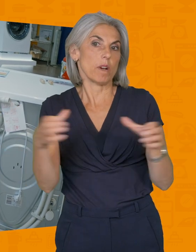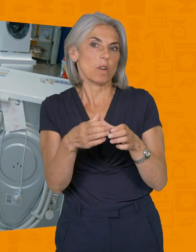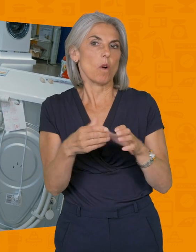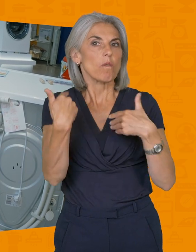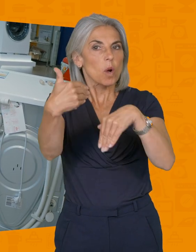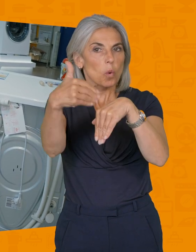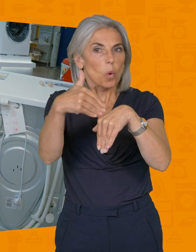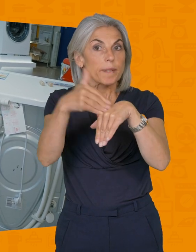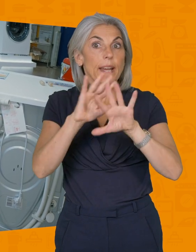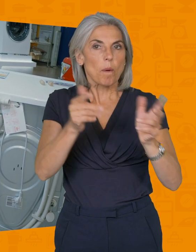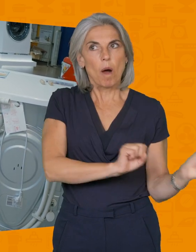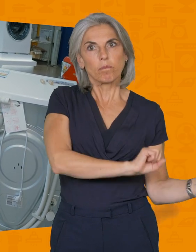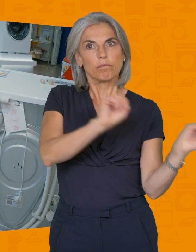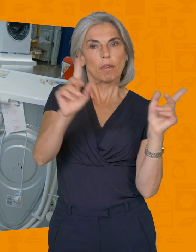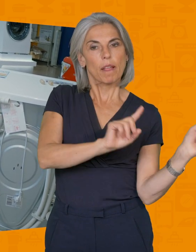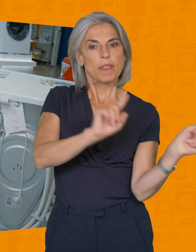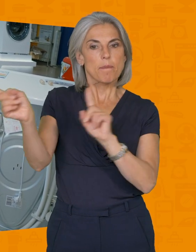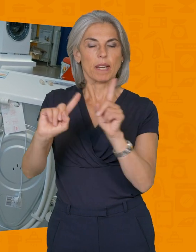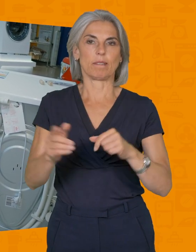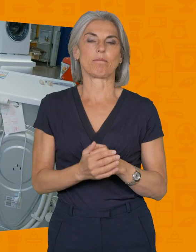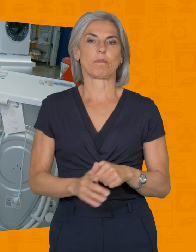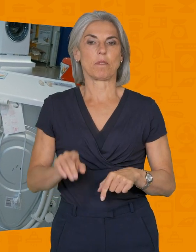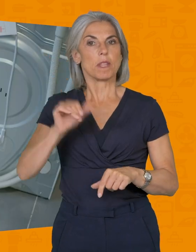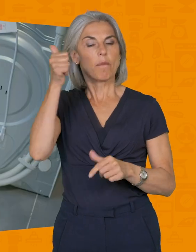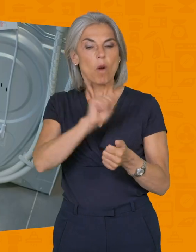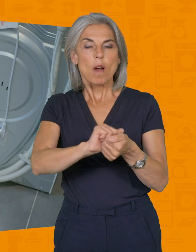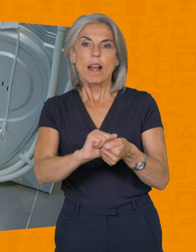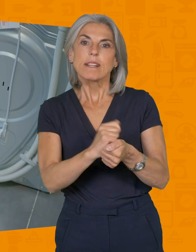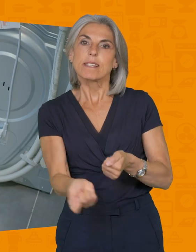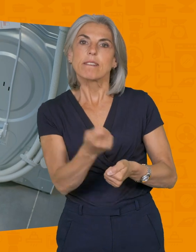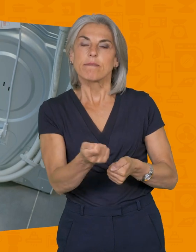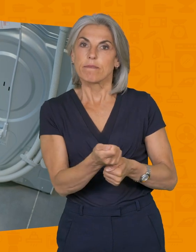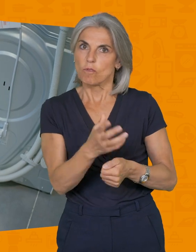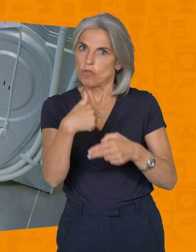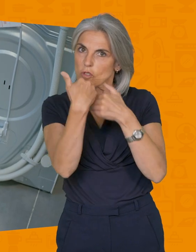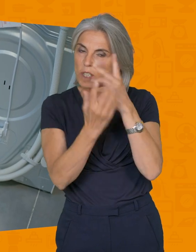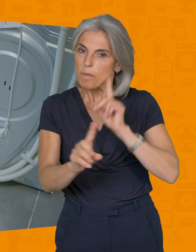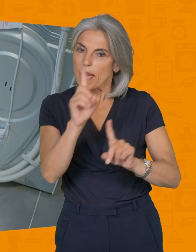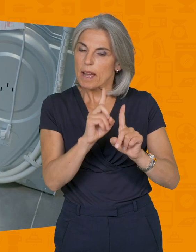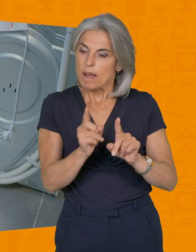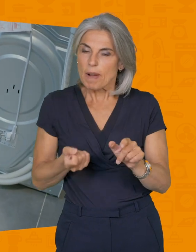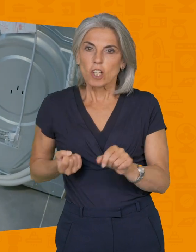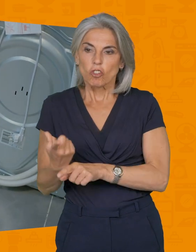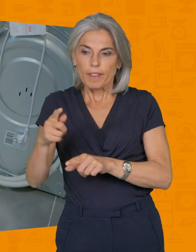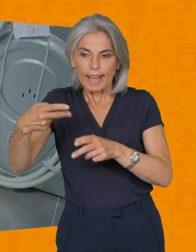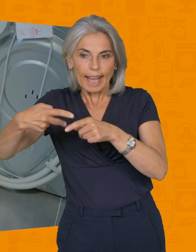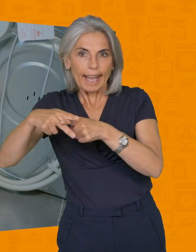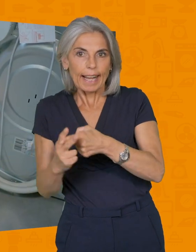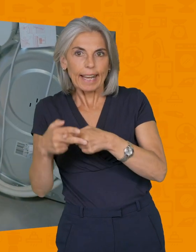Voici les conseils par produits. On commence par le lave-linge. J'espère que vous n'avez pas jeté vos cales de transport. Quand vous devez, quand vous réaménagez avec votre